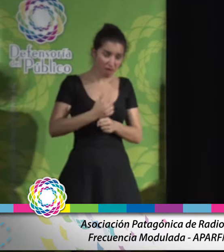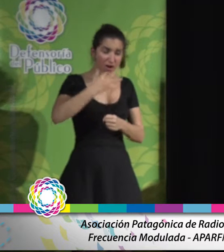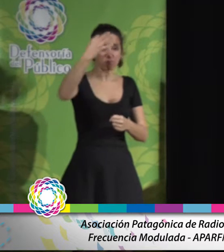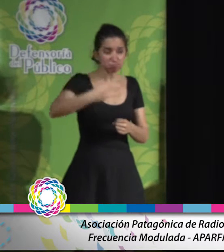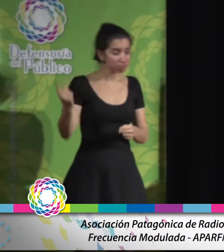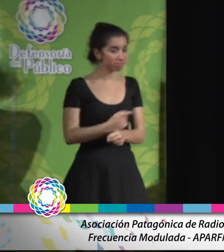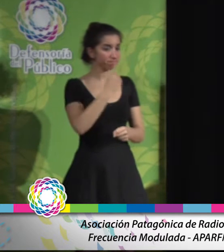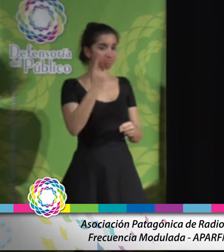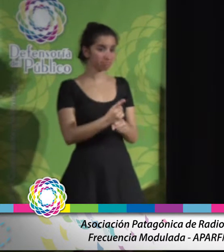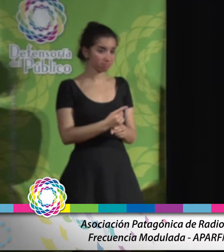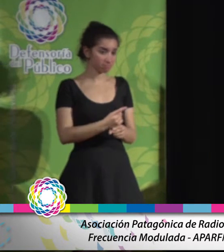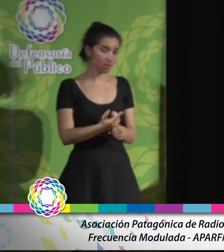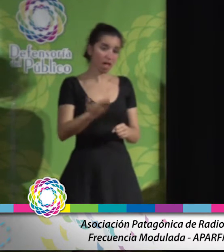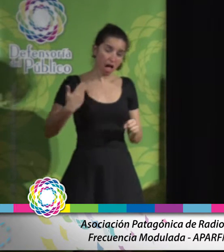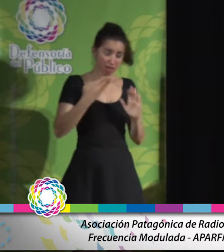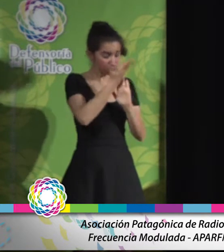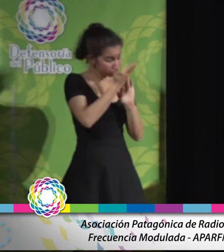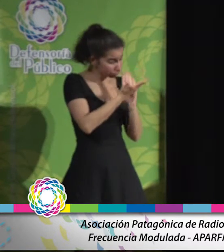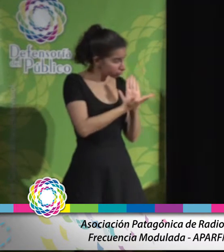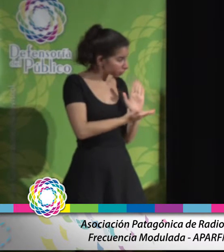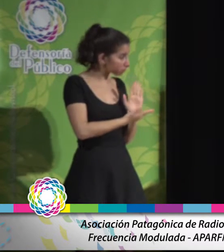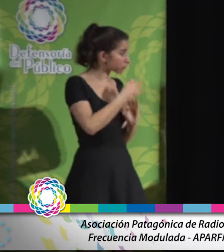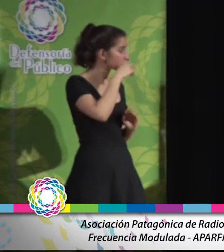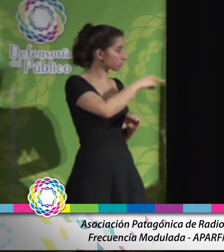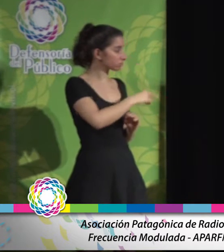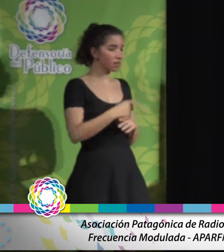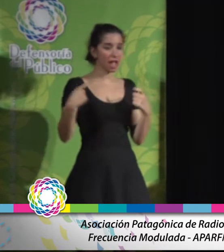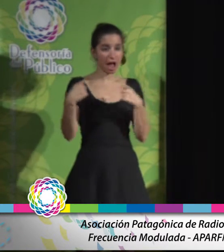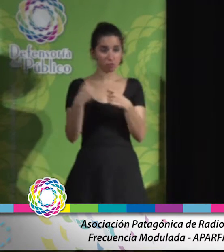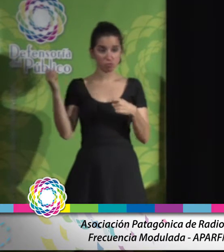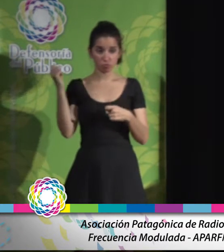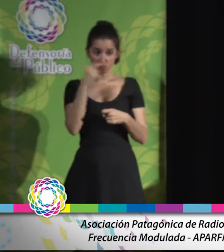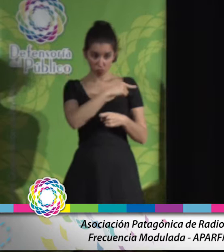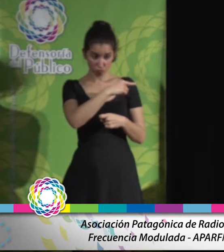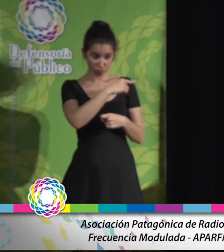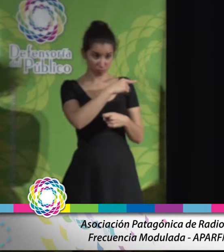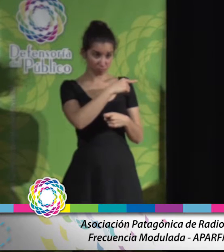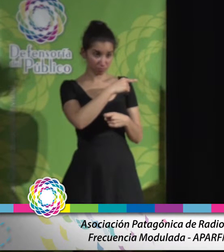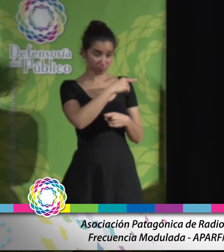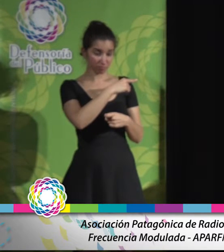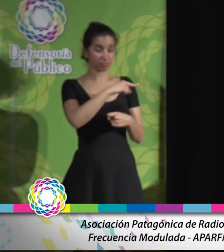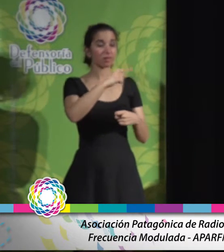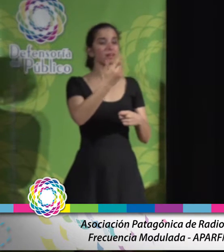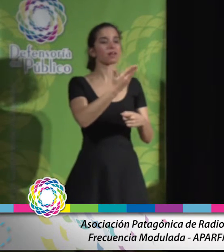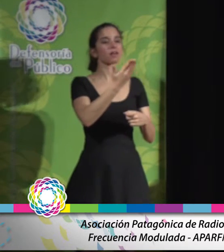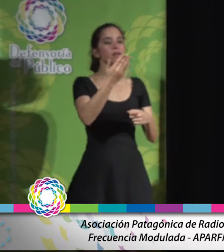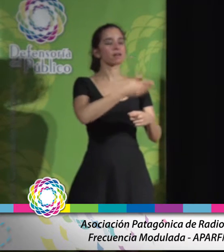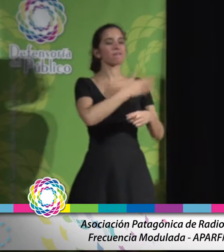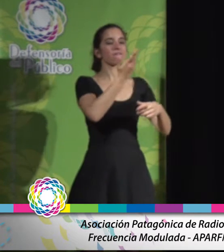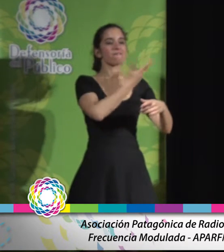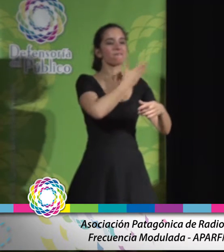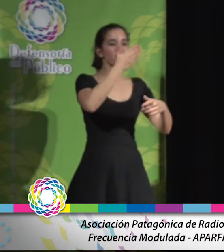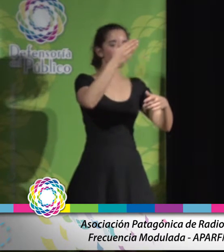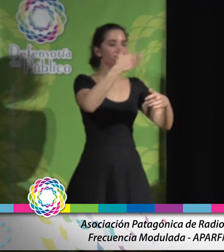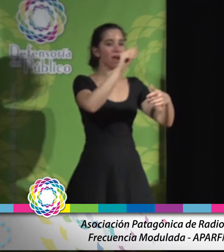forma ordenada. Por todo lo antes mencionado, es que nuestra asociación adherida a la Federación Argentina de Radiodifusores de Baja Potencia,